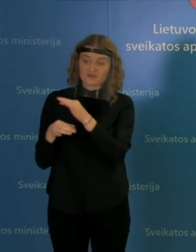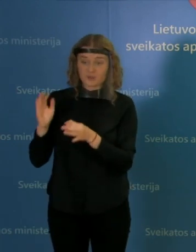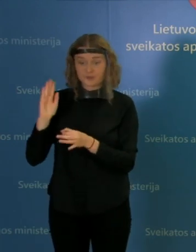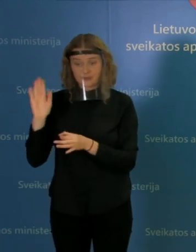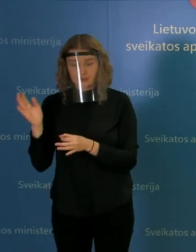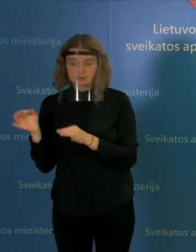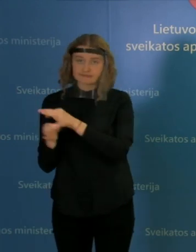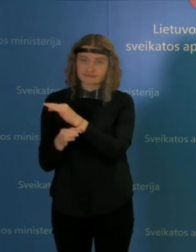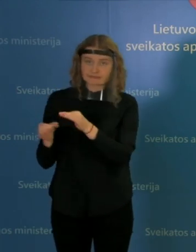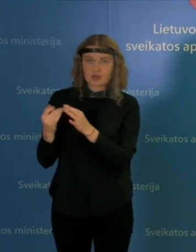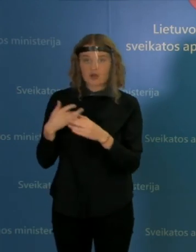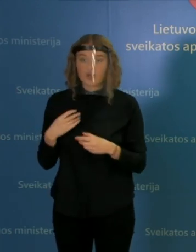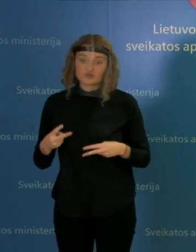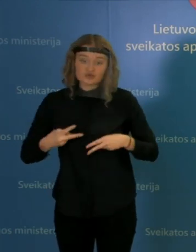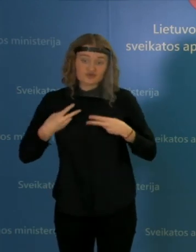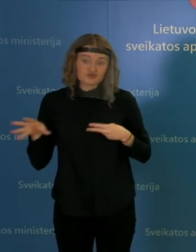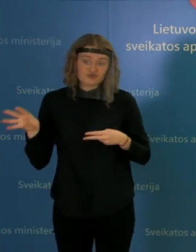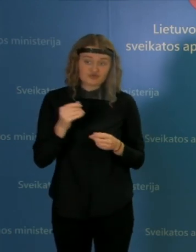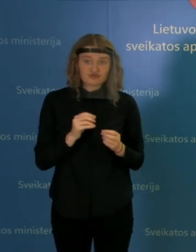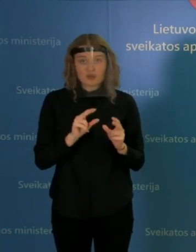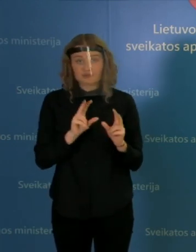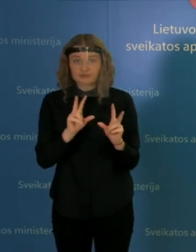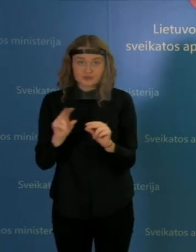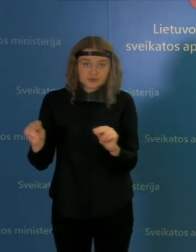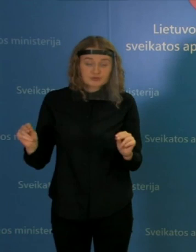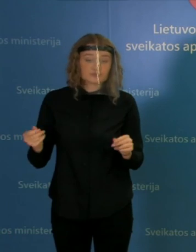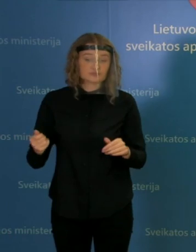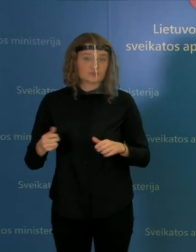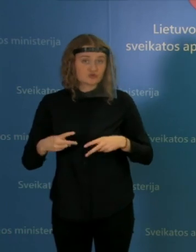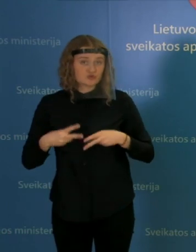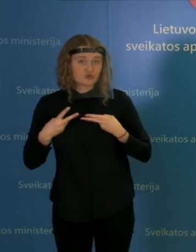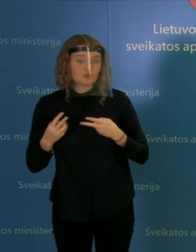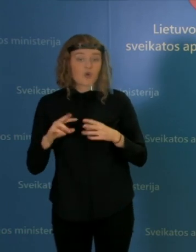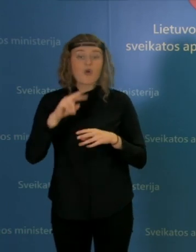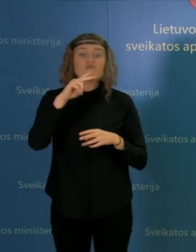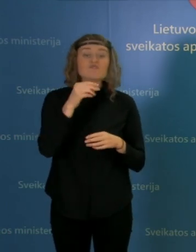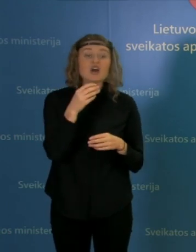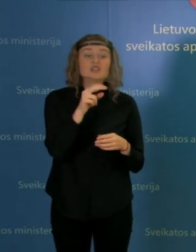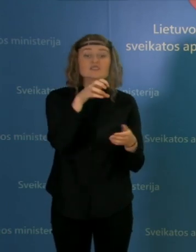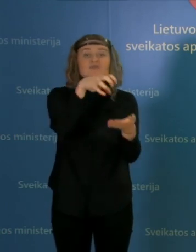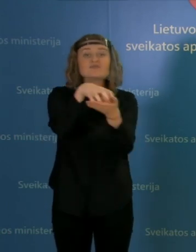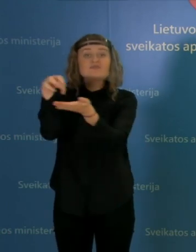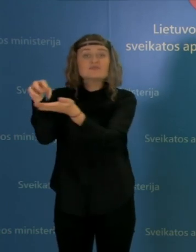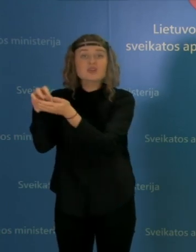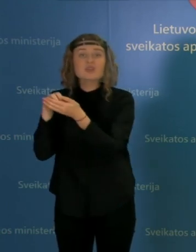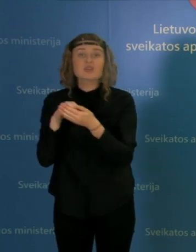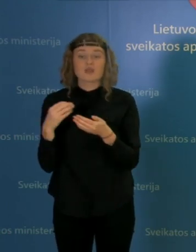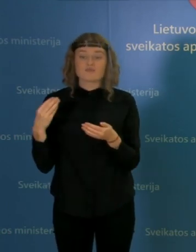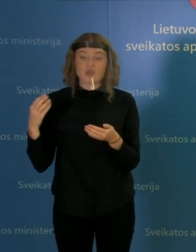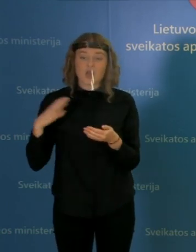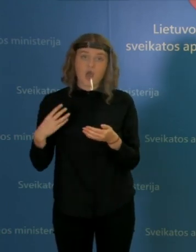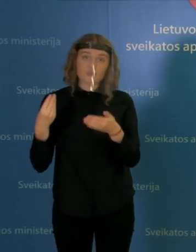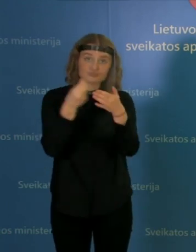laimingi. Niekas nesutriktų, o vaistinės sumokėdamas adekvato atlyginimą turėtų galimybę ten